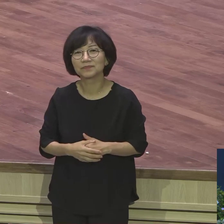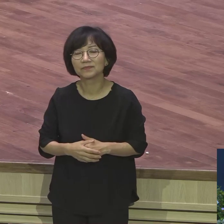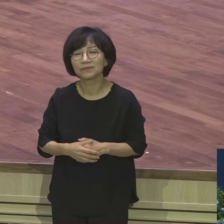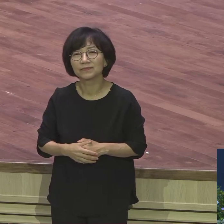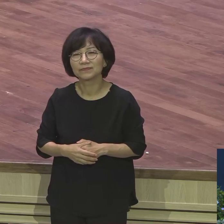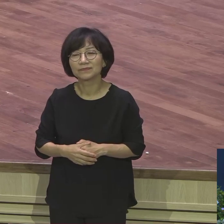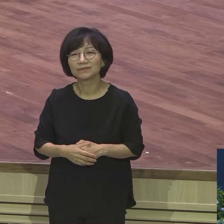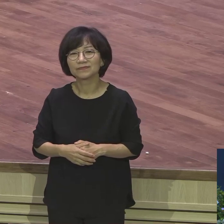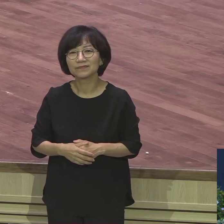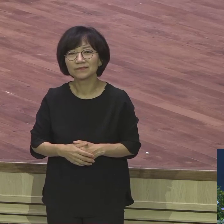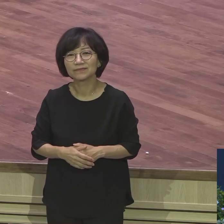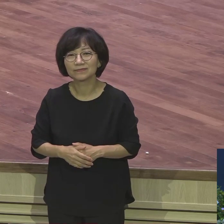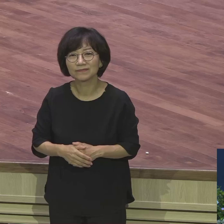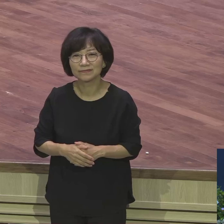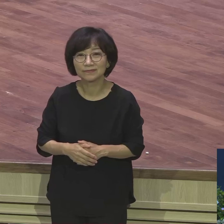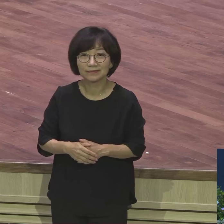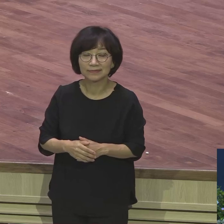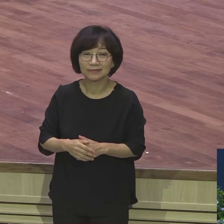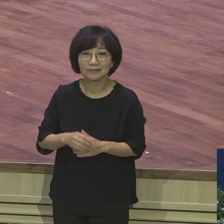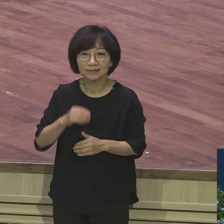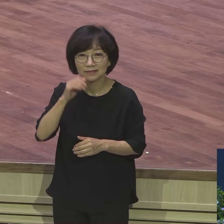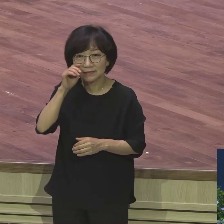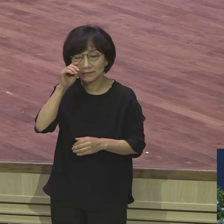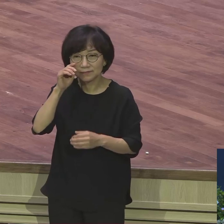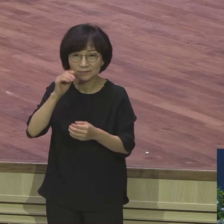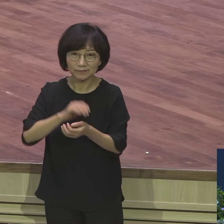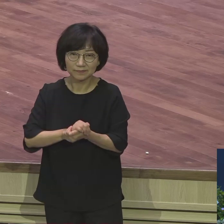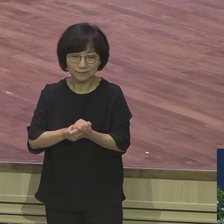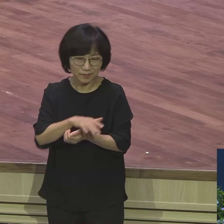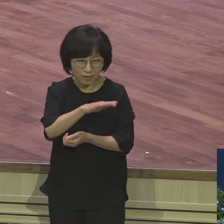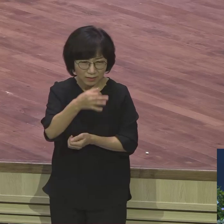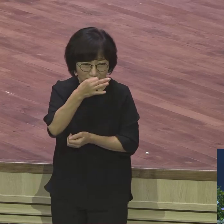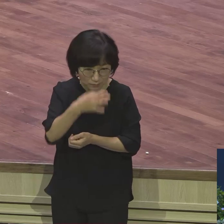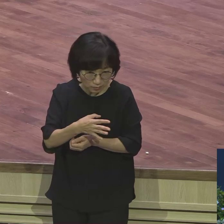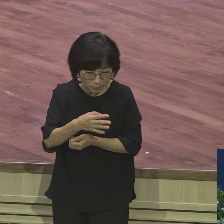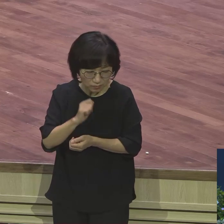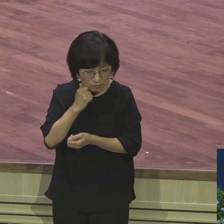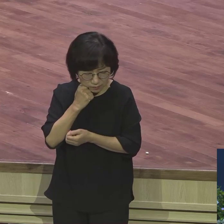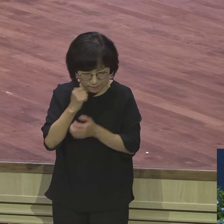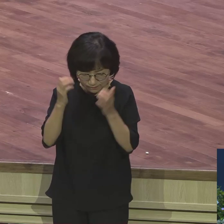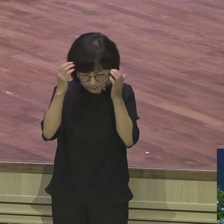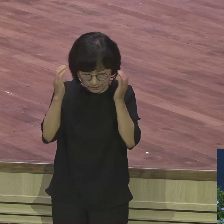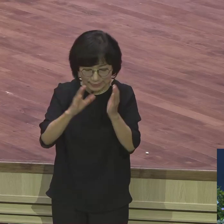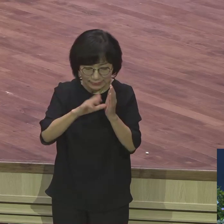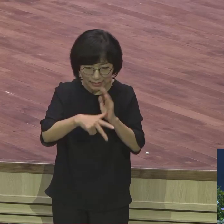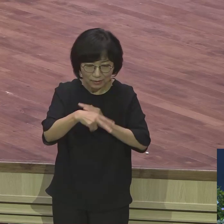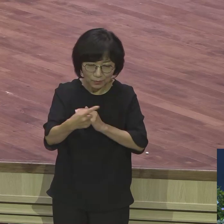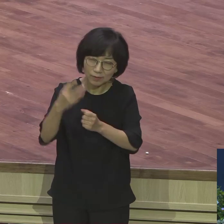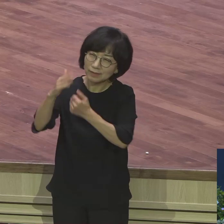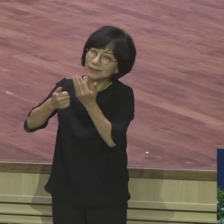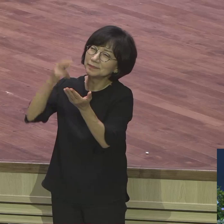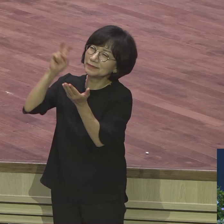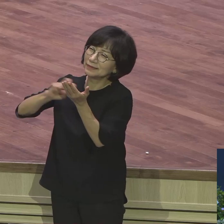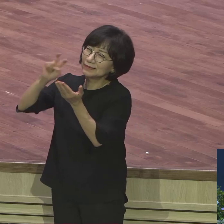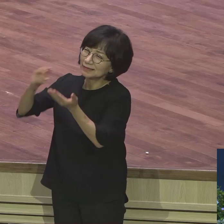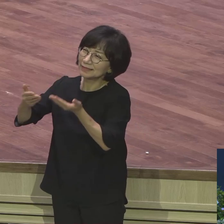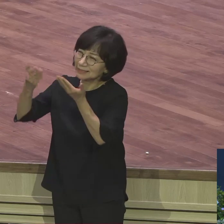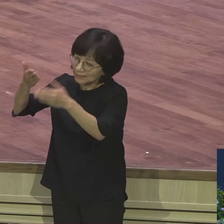하나님을 찬양하면서 어려운 중에도 힘든 중에도 하나님께 감사하면서 날마다 믿음에